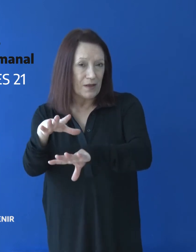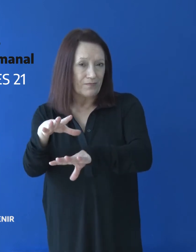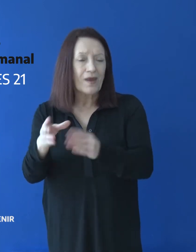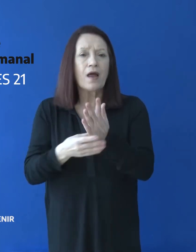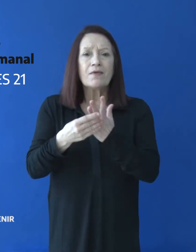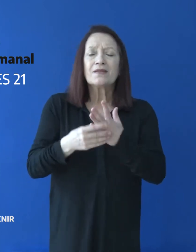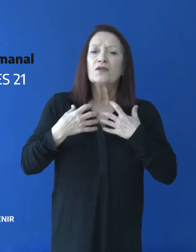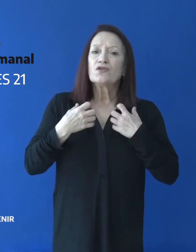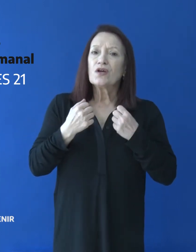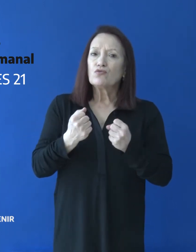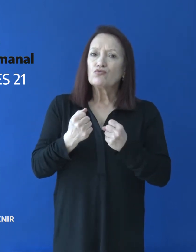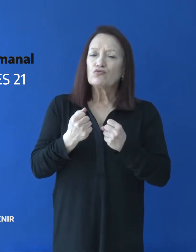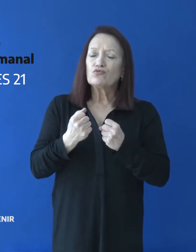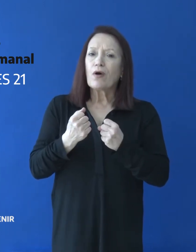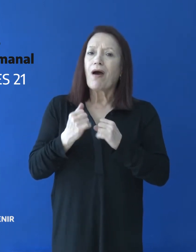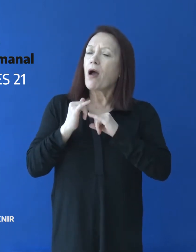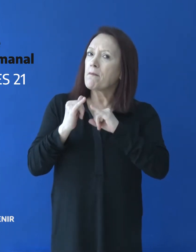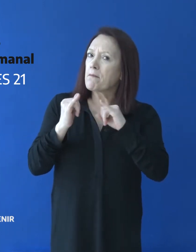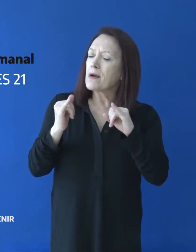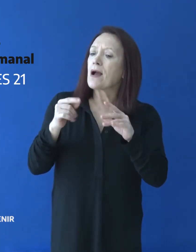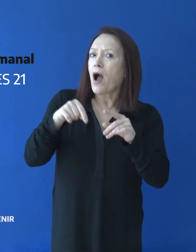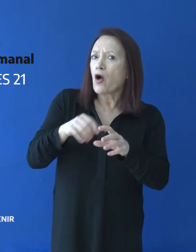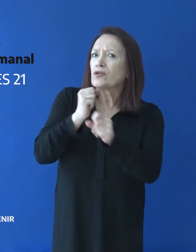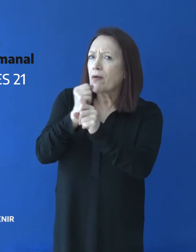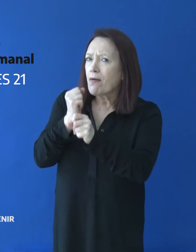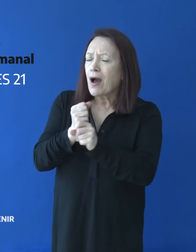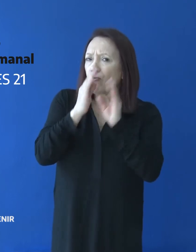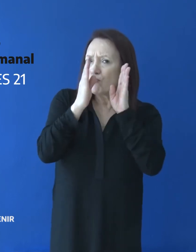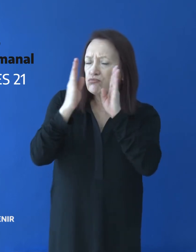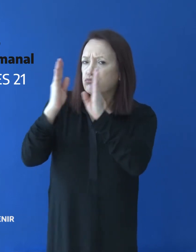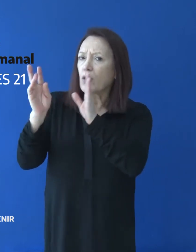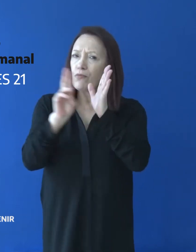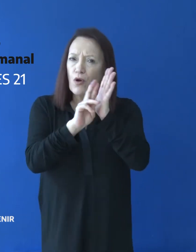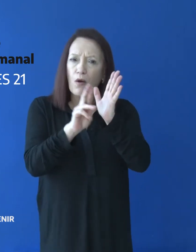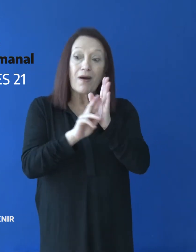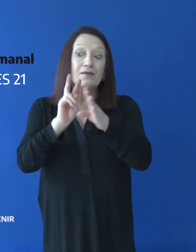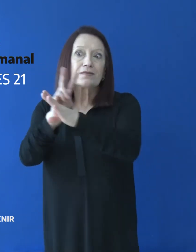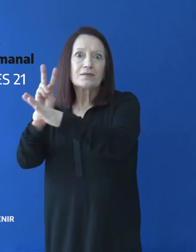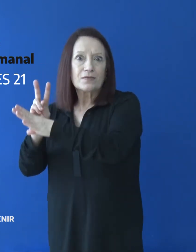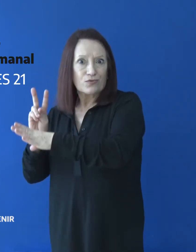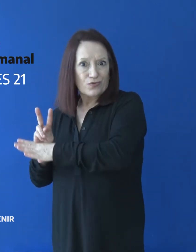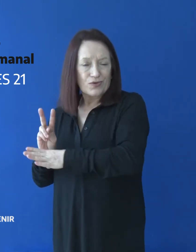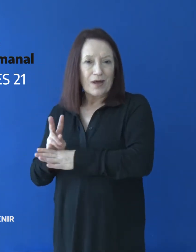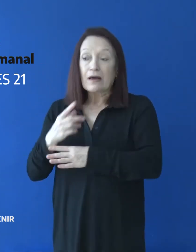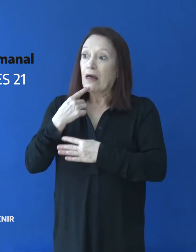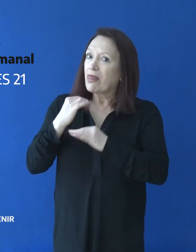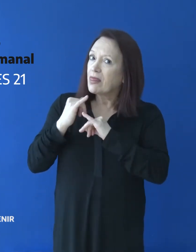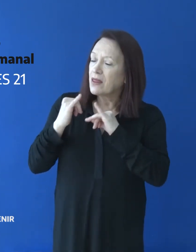Desde el Ministerio de Salud y Ambiente, se explicó que están trabajando en los protocolos de bioseguridad que establecen las condiciones